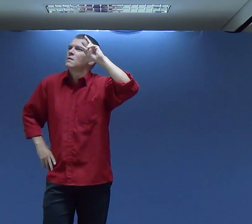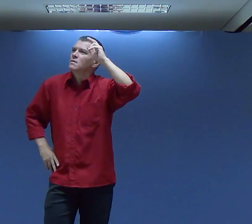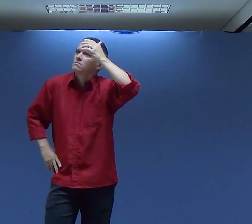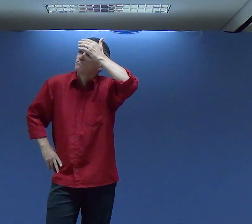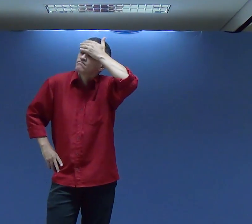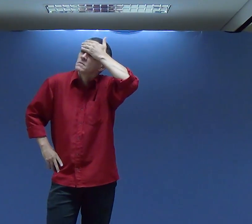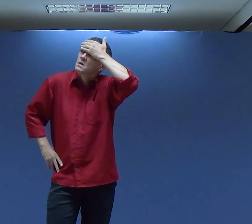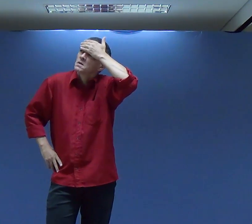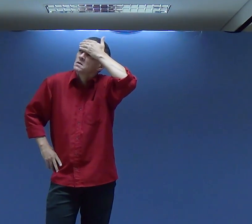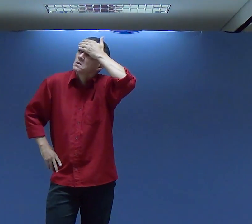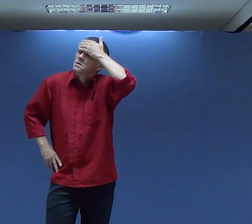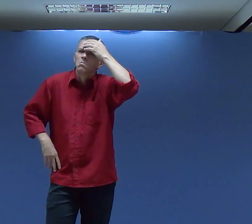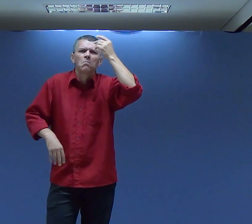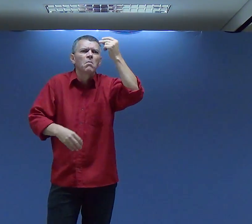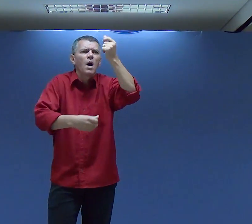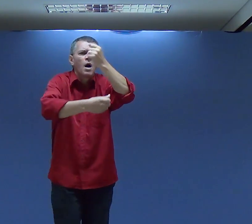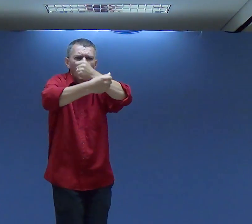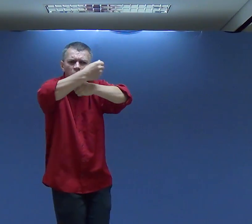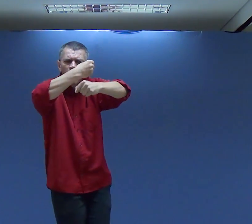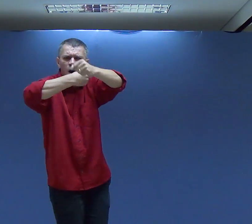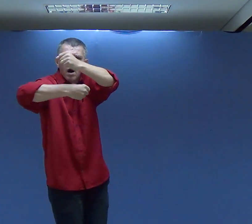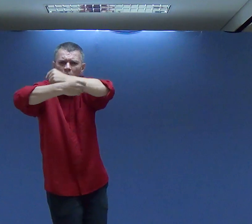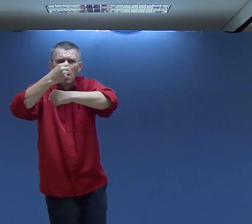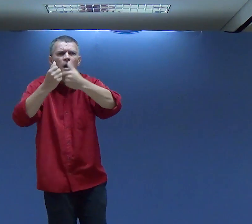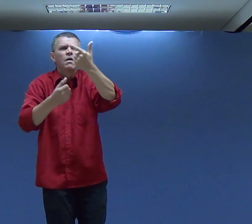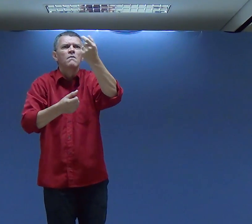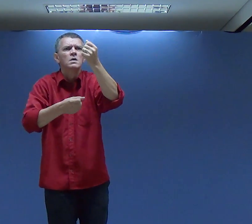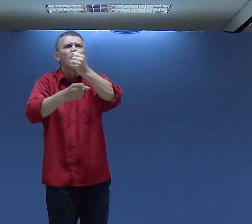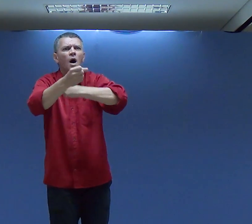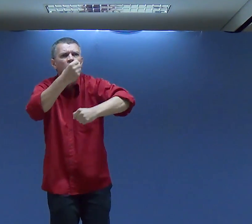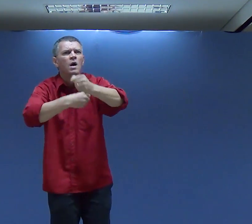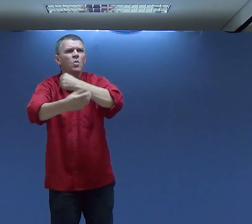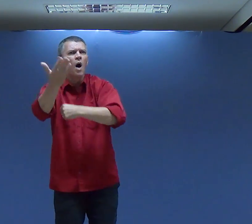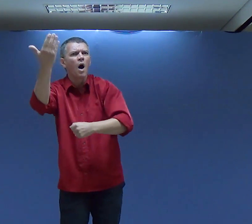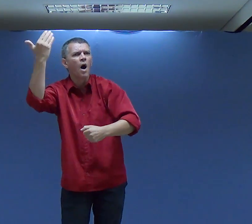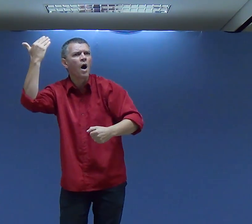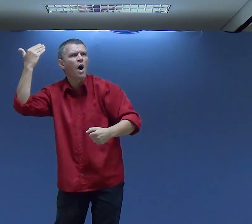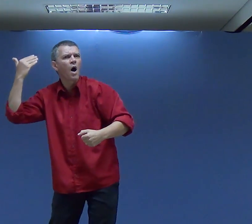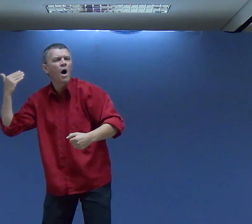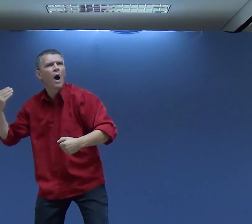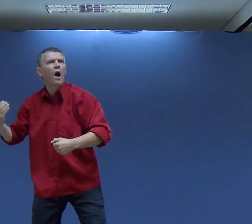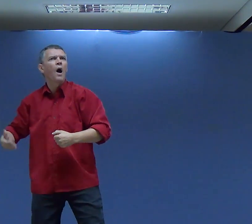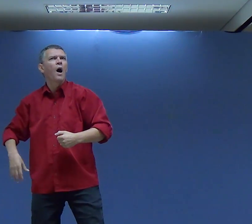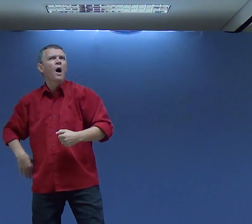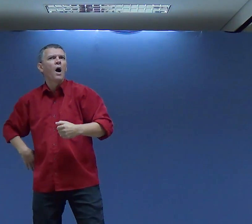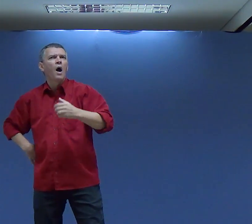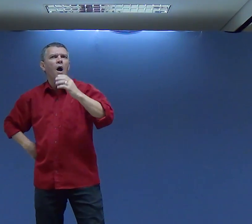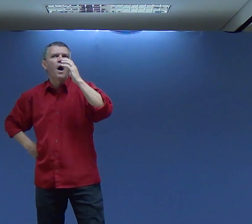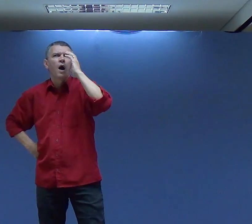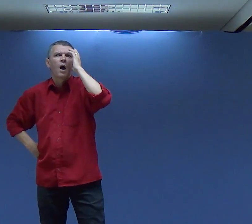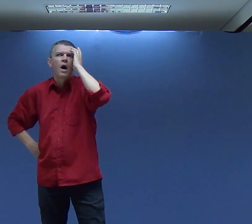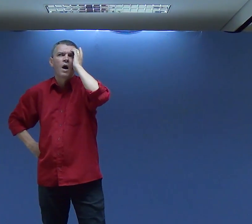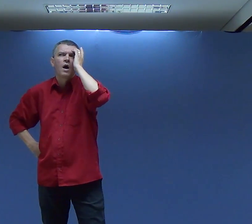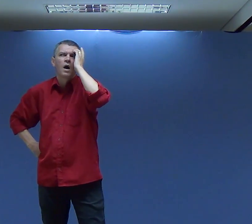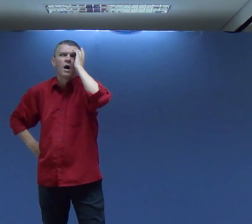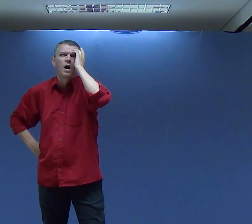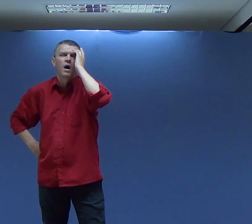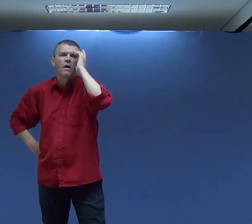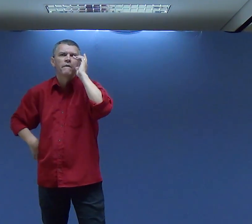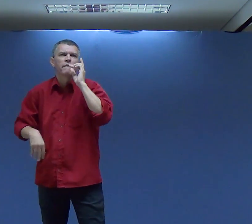Ah, estou me lembrando Pessoas Que lá no passado Há anos